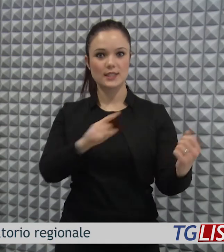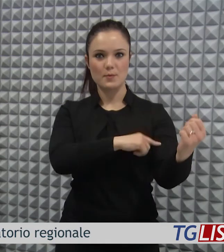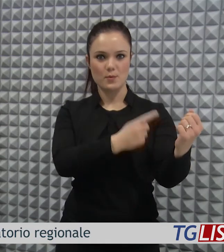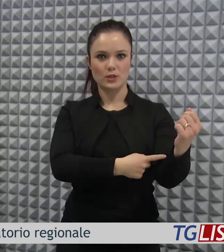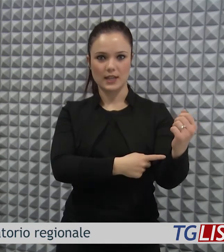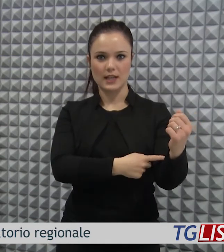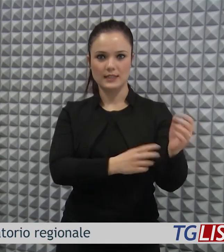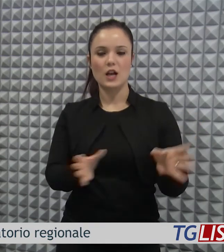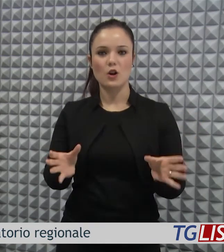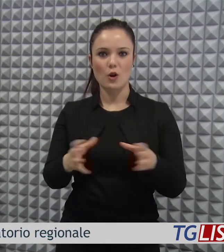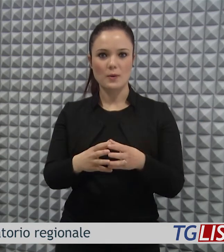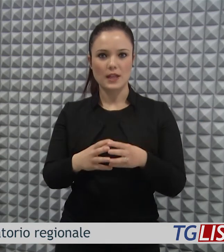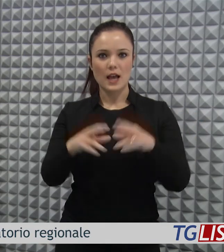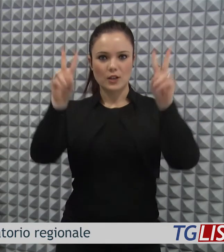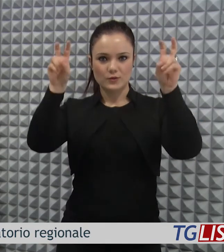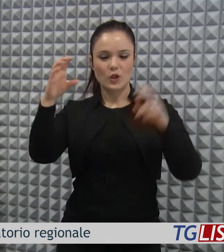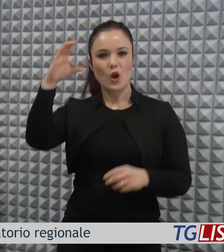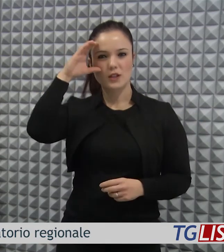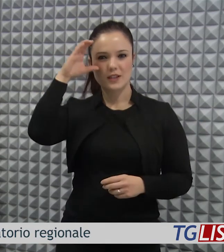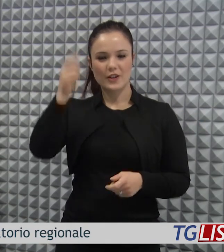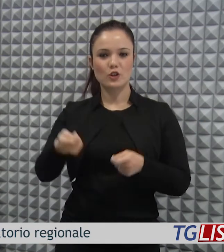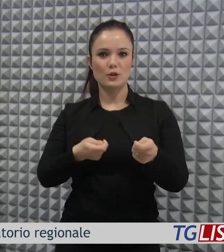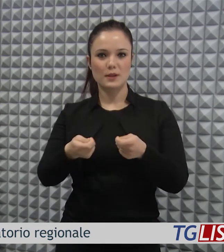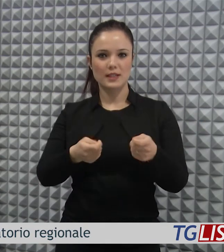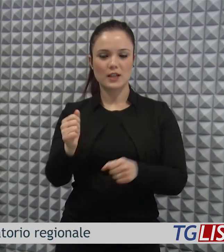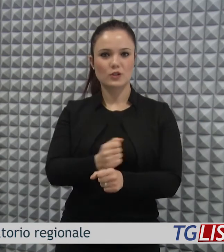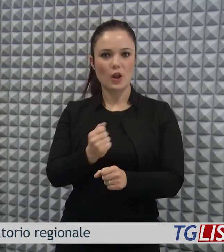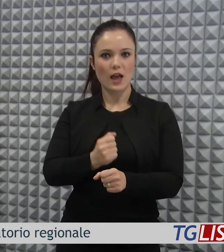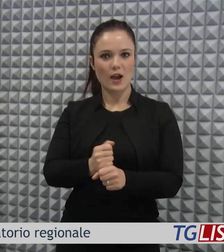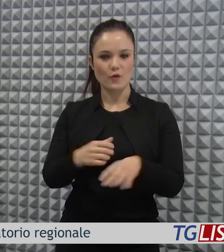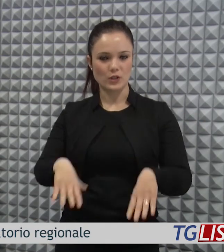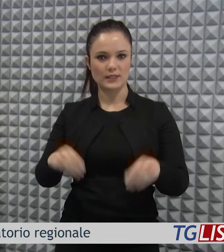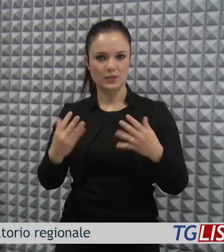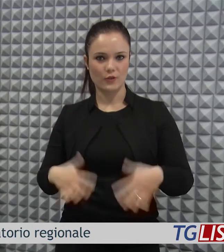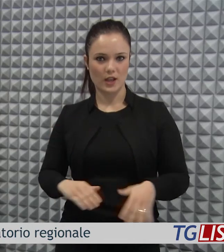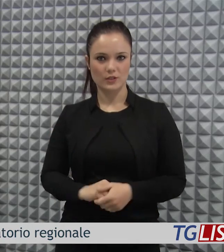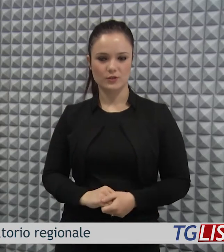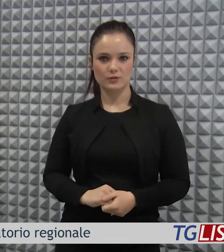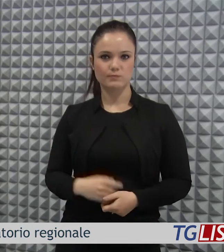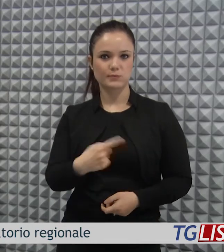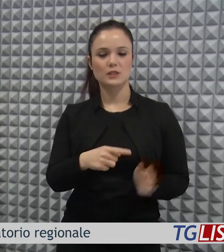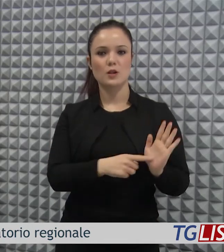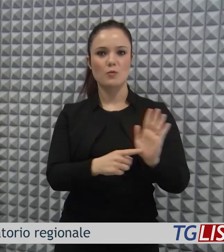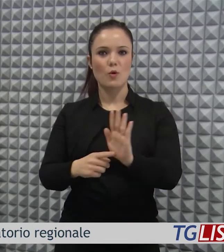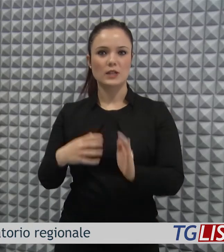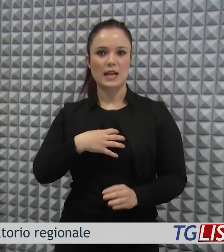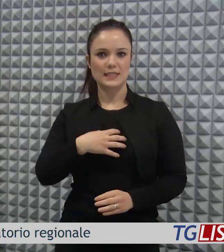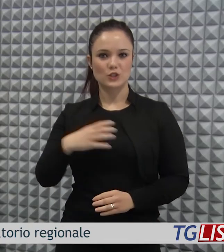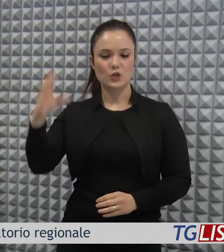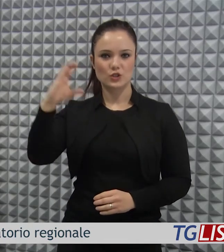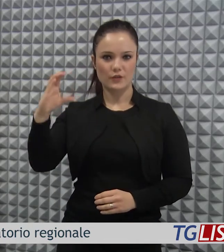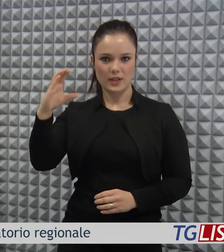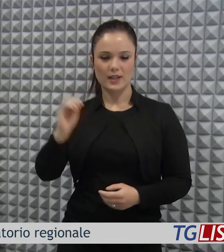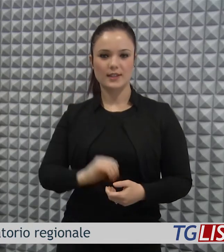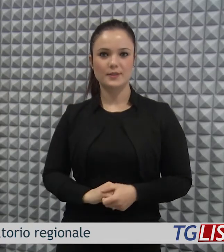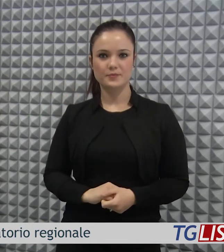potenza il Comitato di Indirizzo dell'Osservatorio del Mercato del Lavoro. Lo rende noto l'assessore